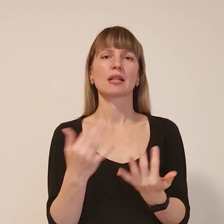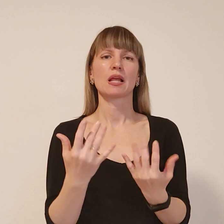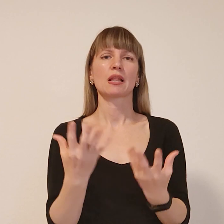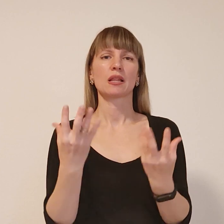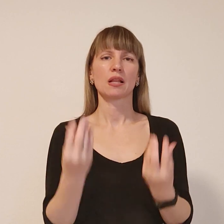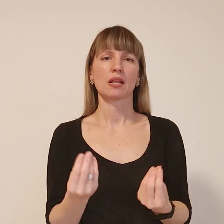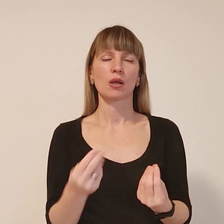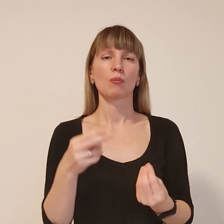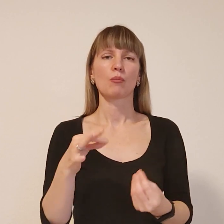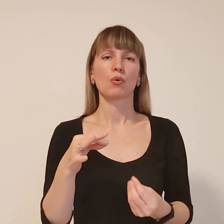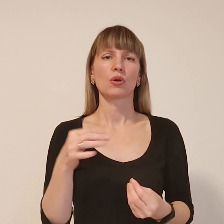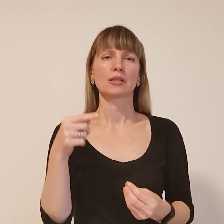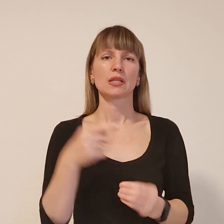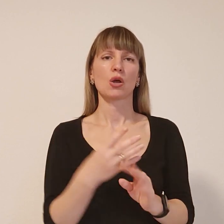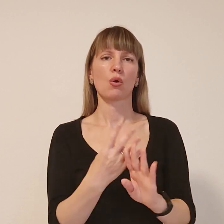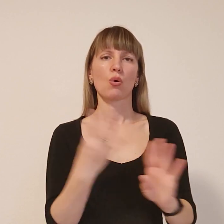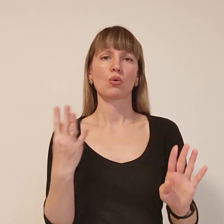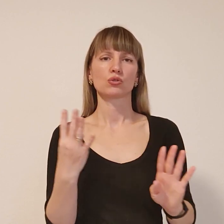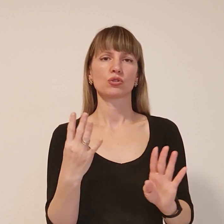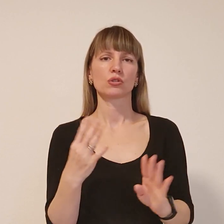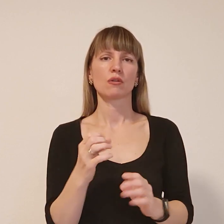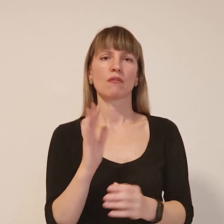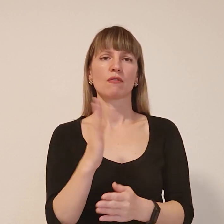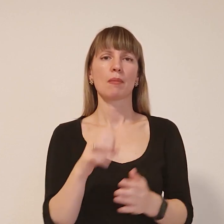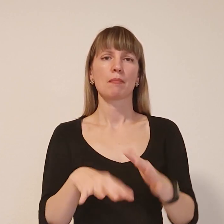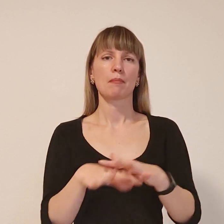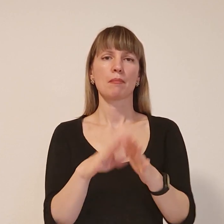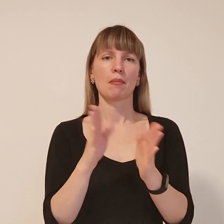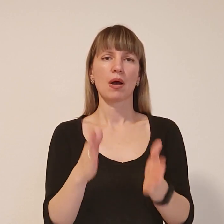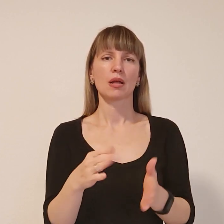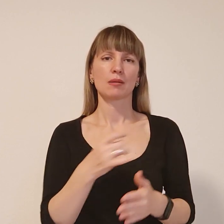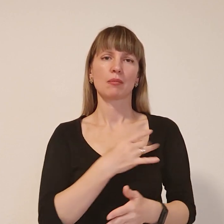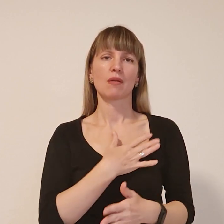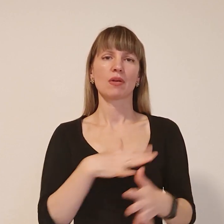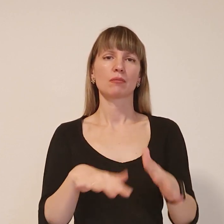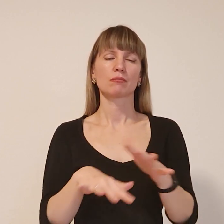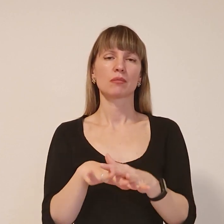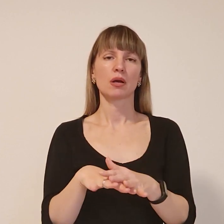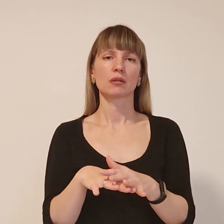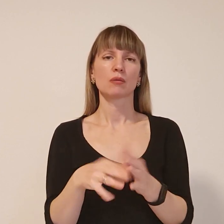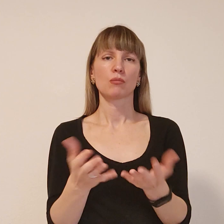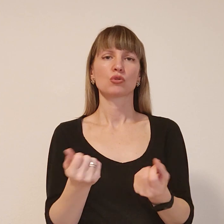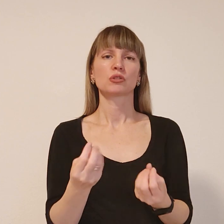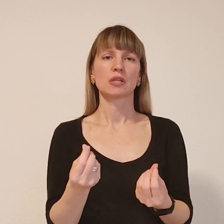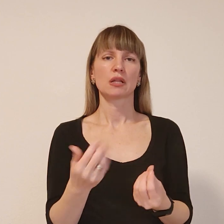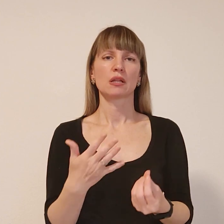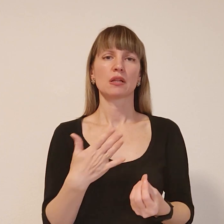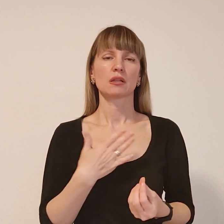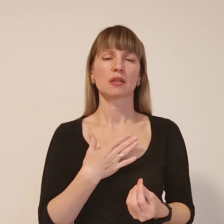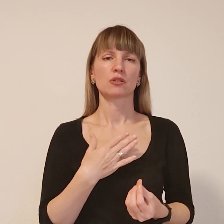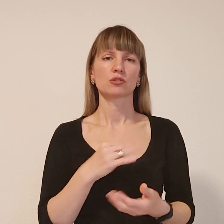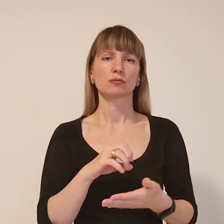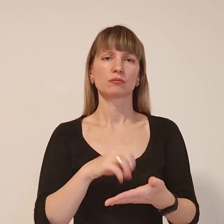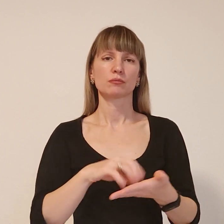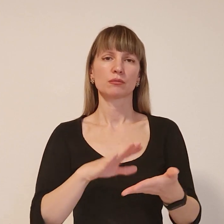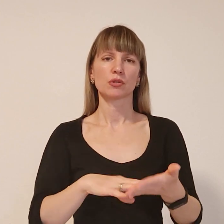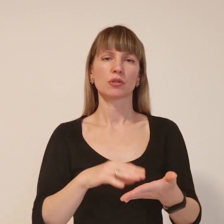по тисячній очеріді в банк, в приватбанк, отримують гроші, пишуться, на карточку пенсії